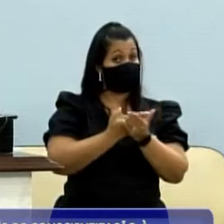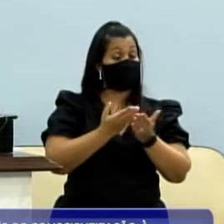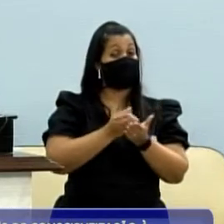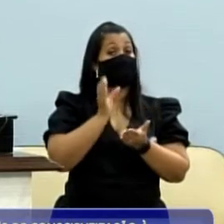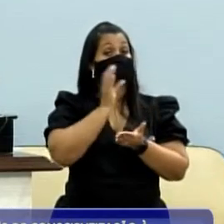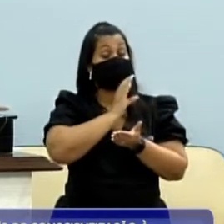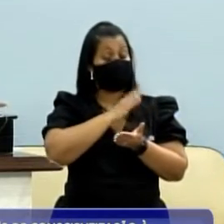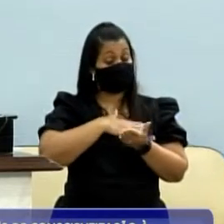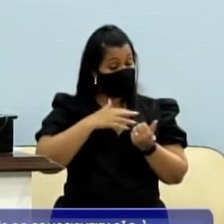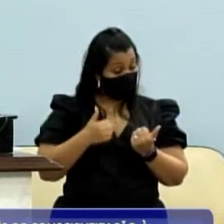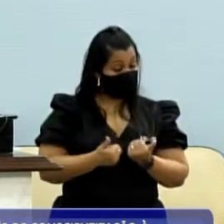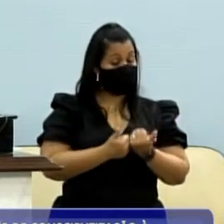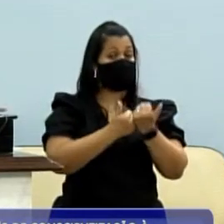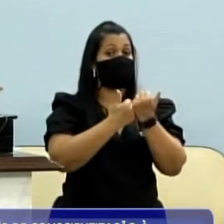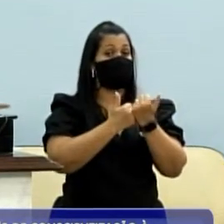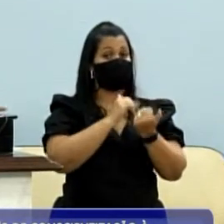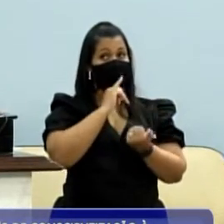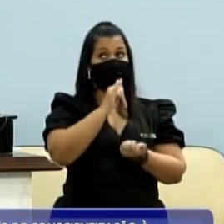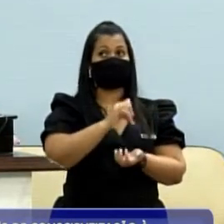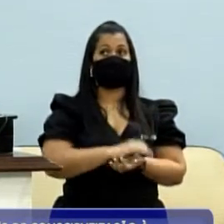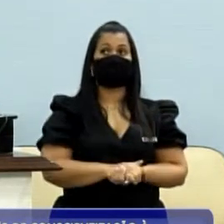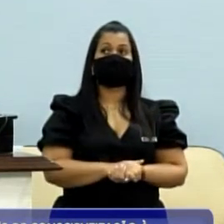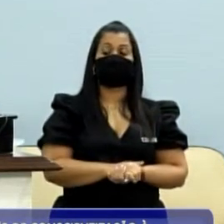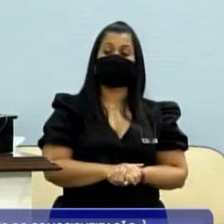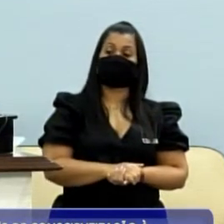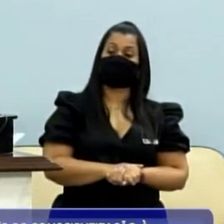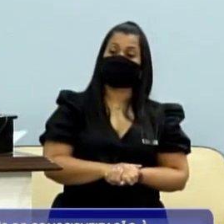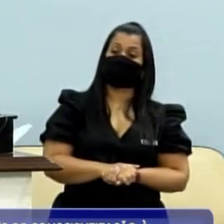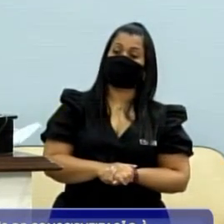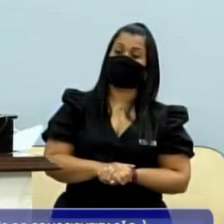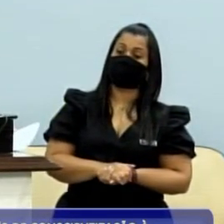tem o meu apoio, que fique registrado. Vou falar isso toda a sessão.